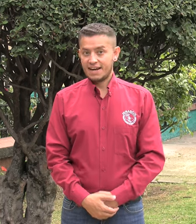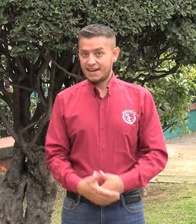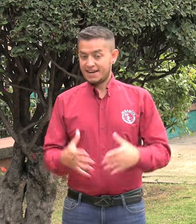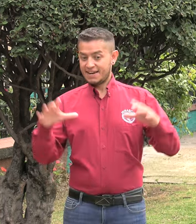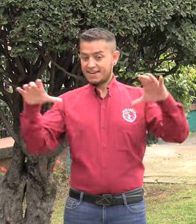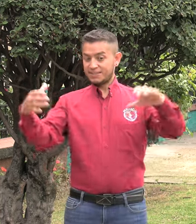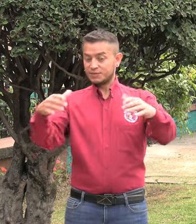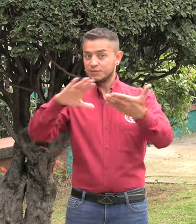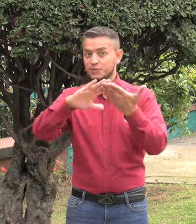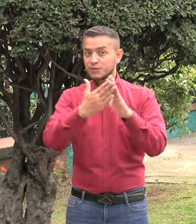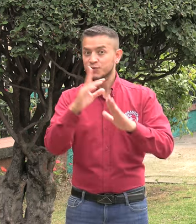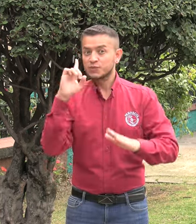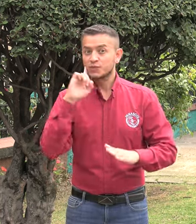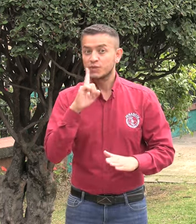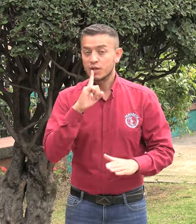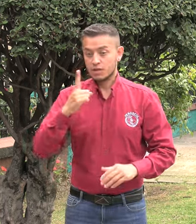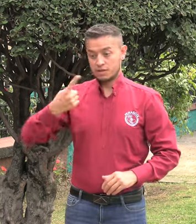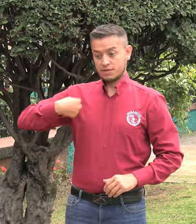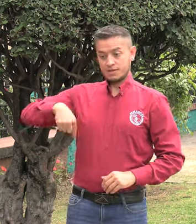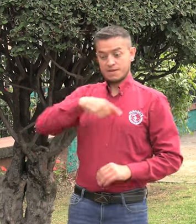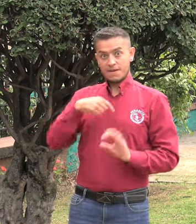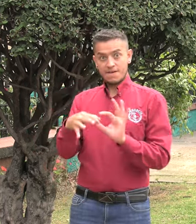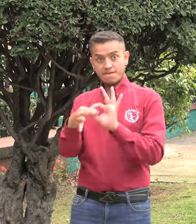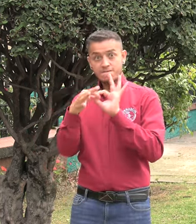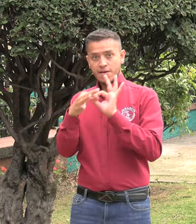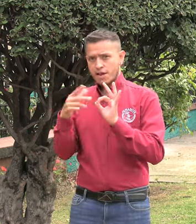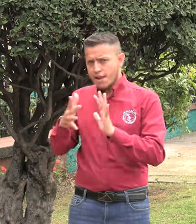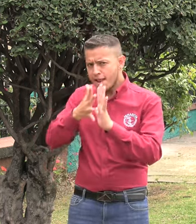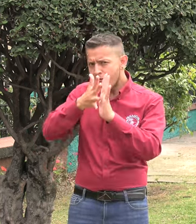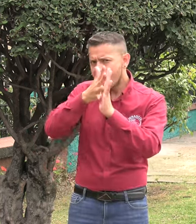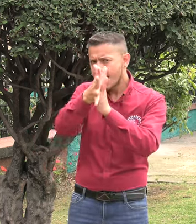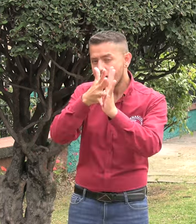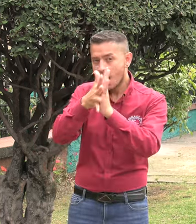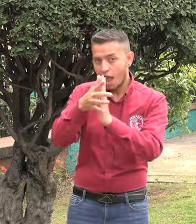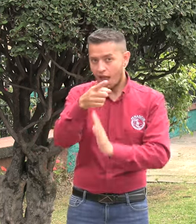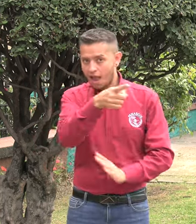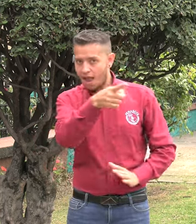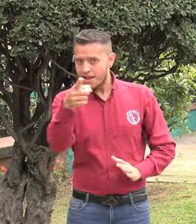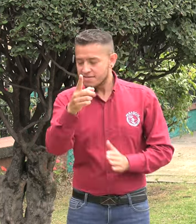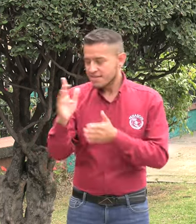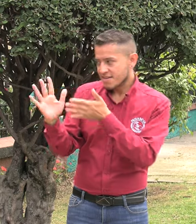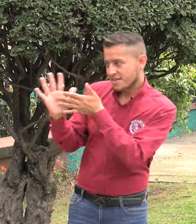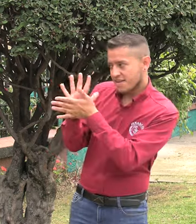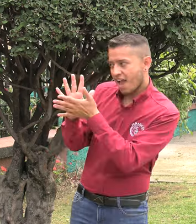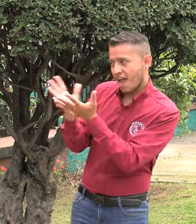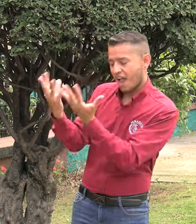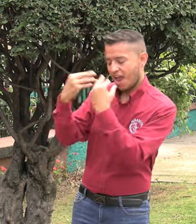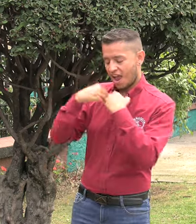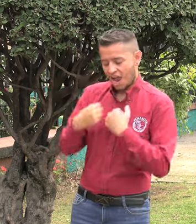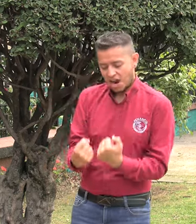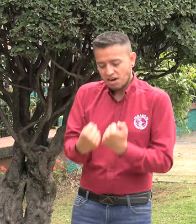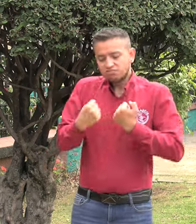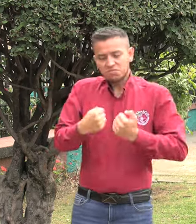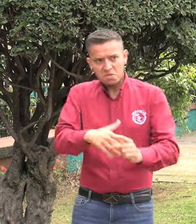FENASCOL quiere transmitir información importante para las personas sordas y que sea útil en su incidencia.